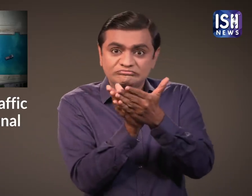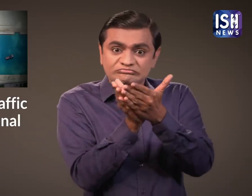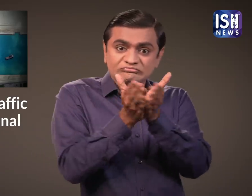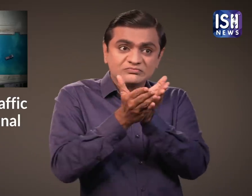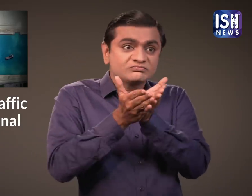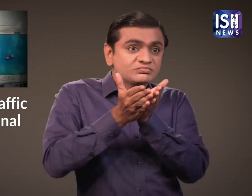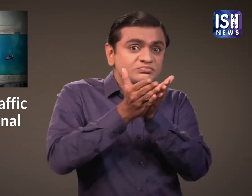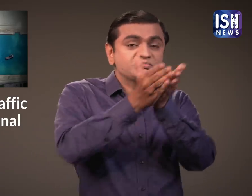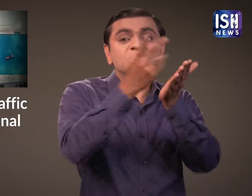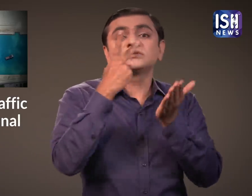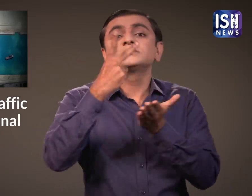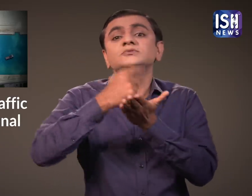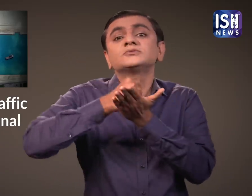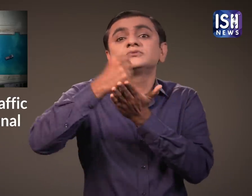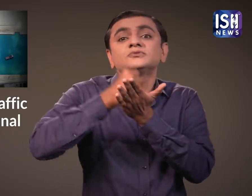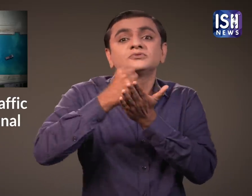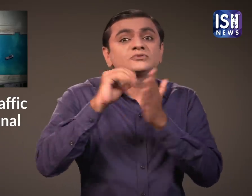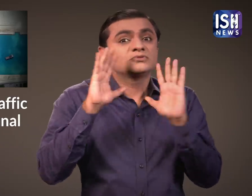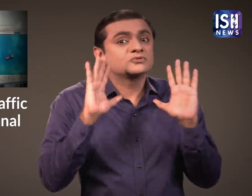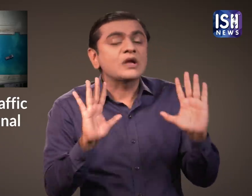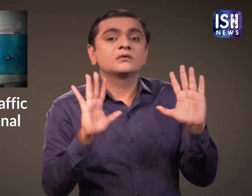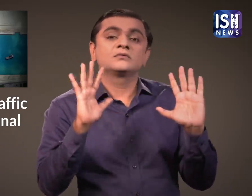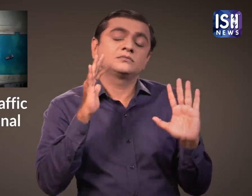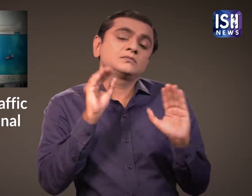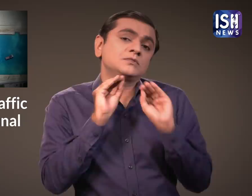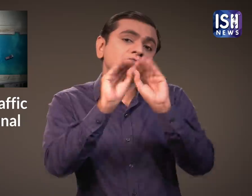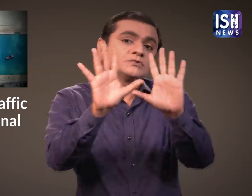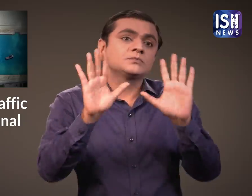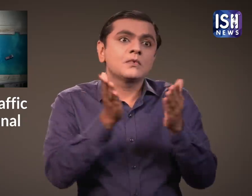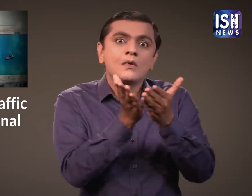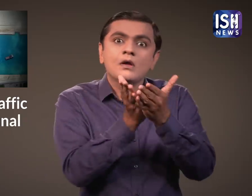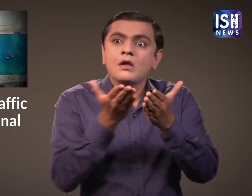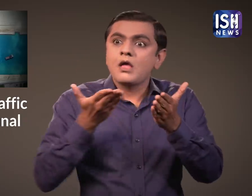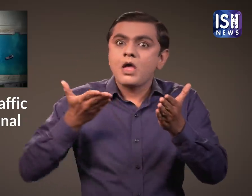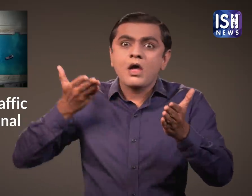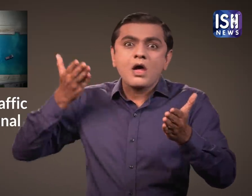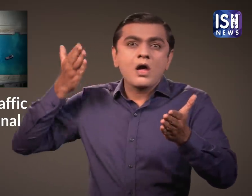हैं।